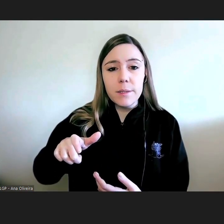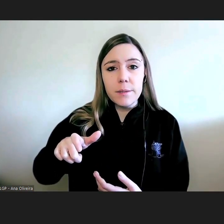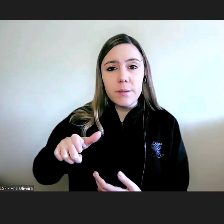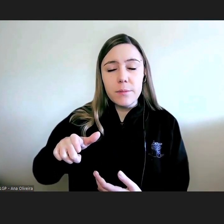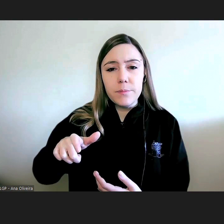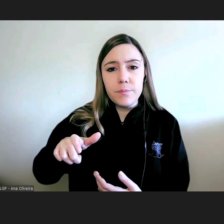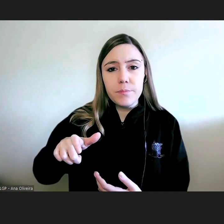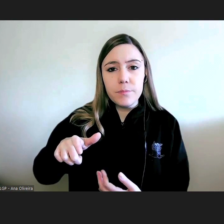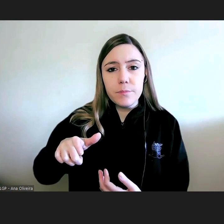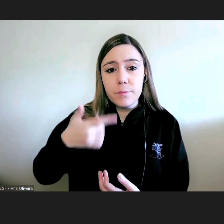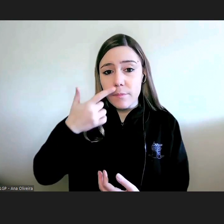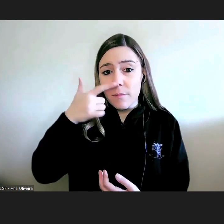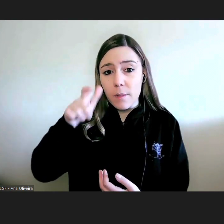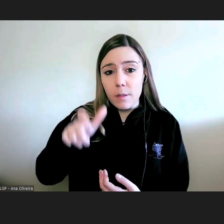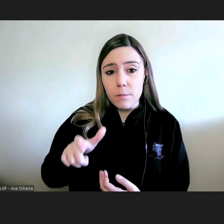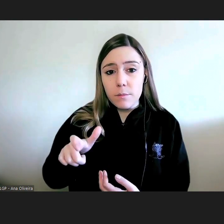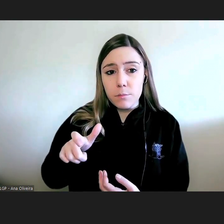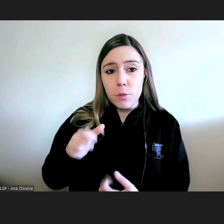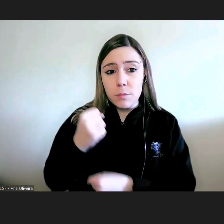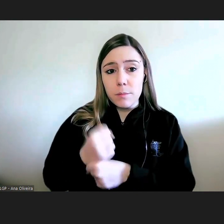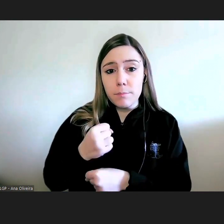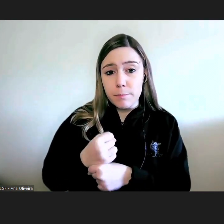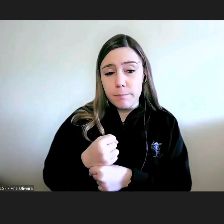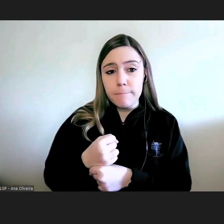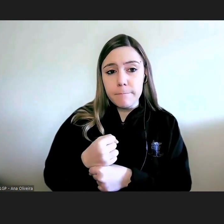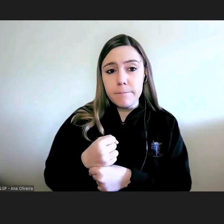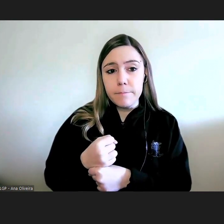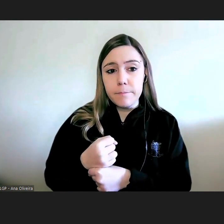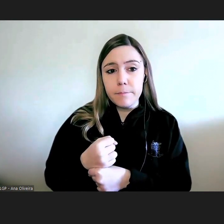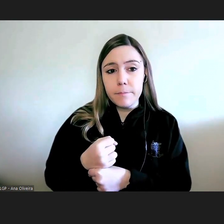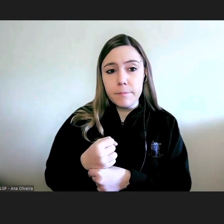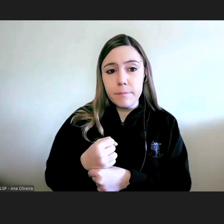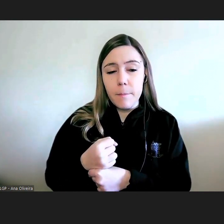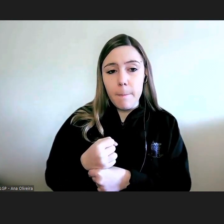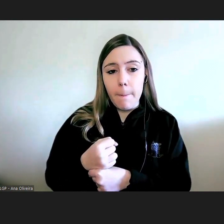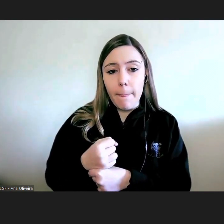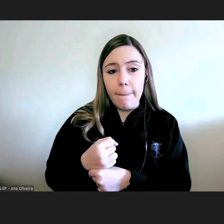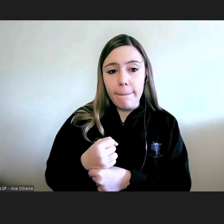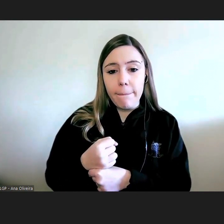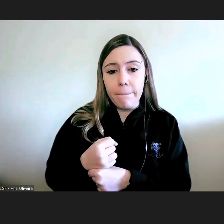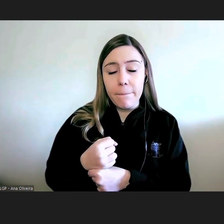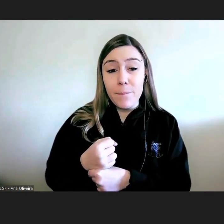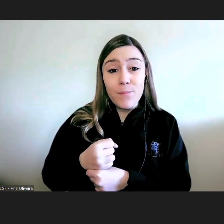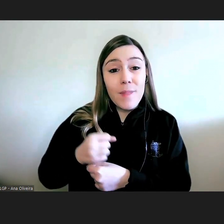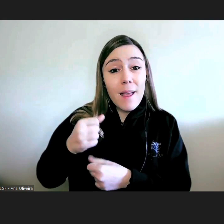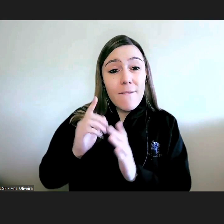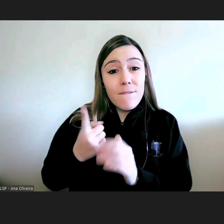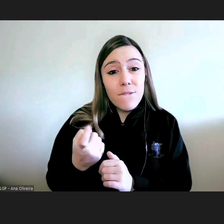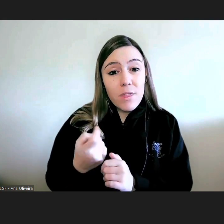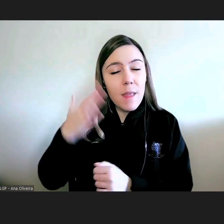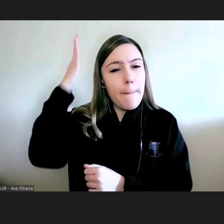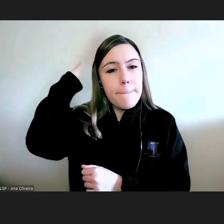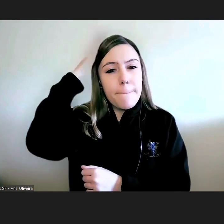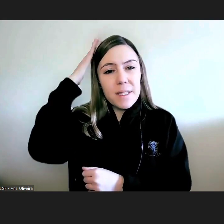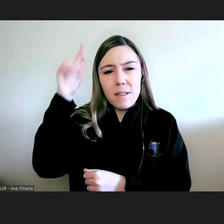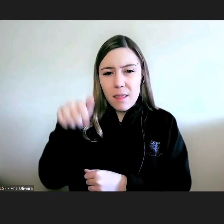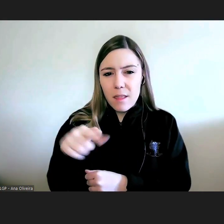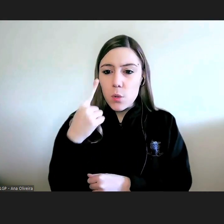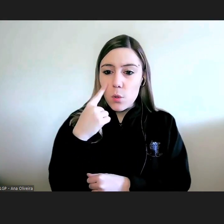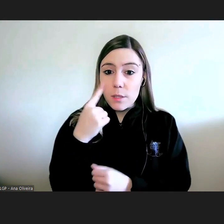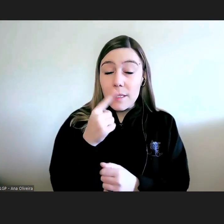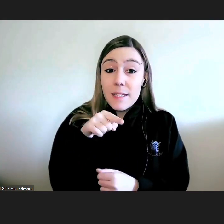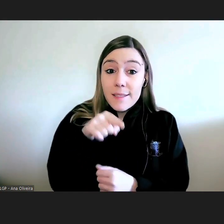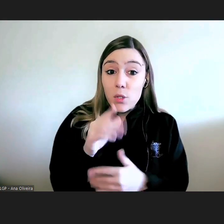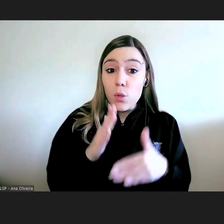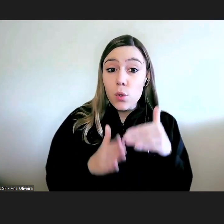a quem atua cabe ao agente desculpa a palavra que me faltava essa capacidade de identificação e ela só vem